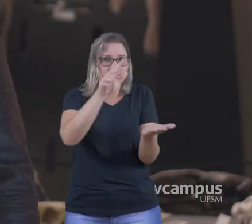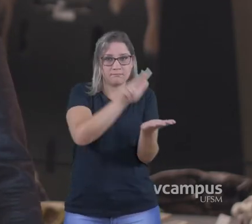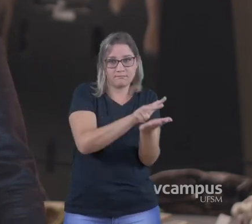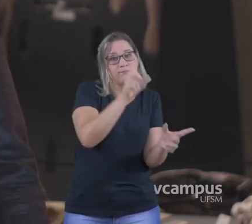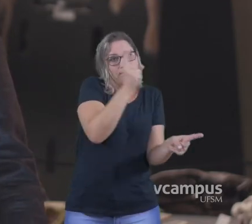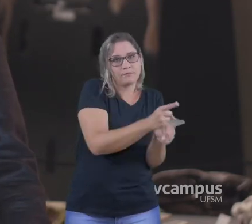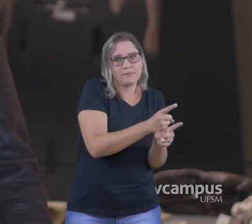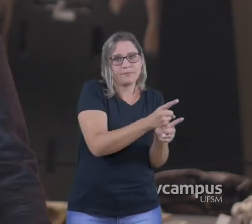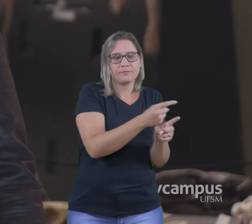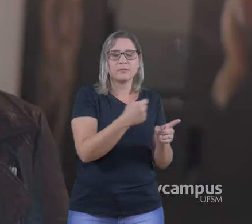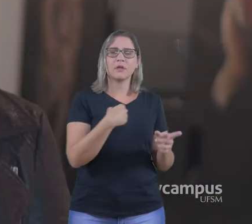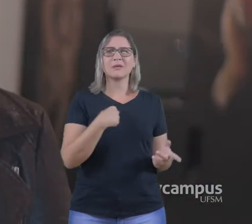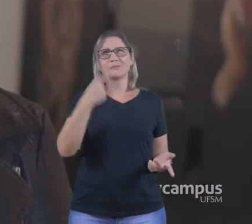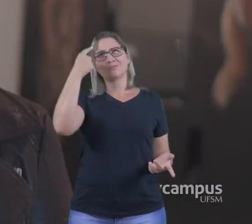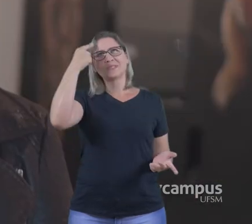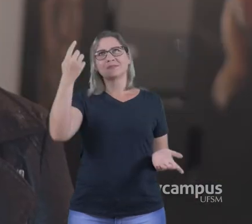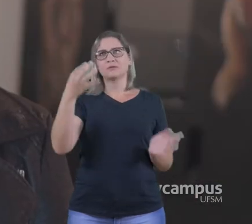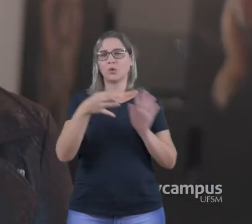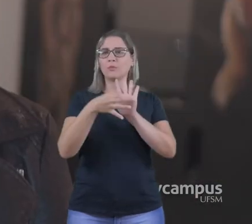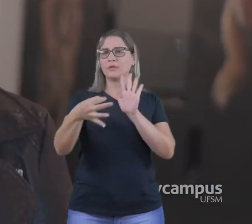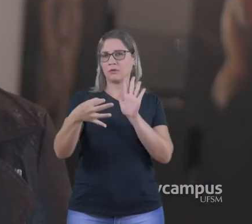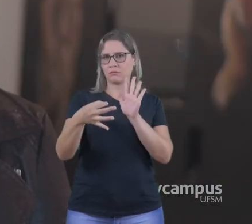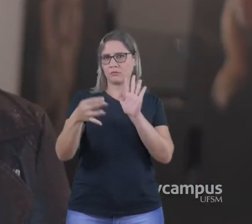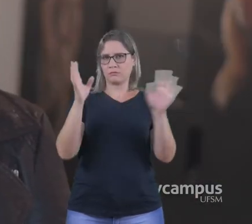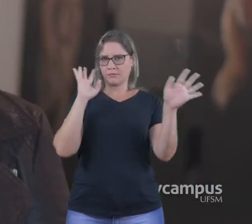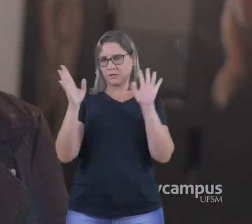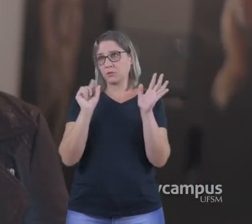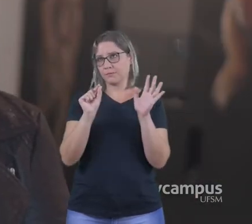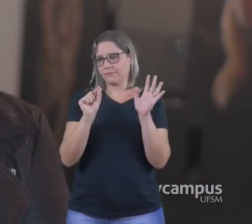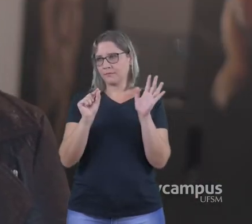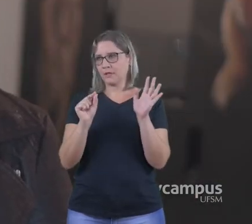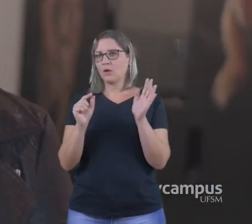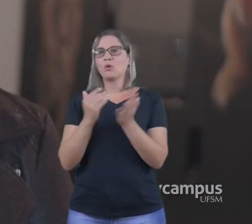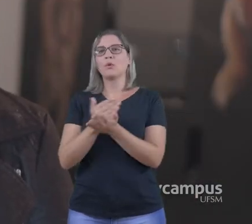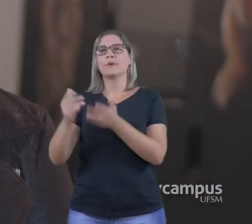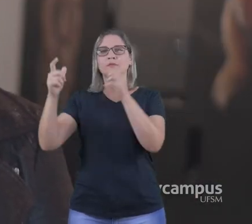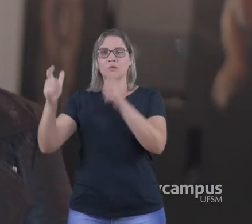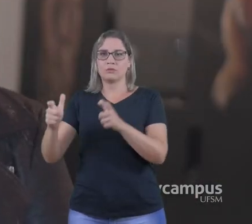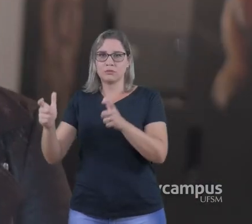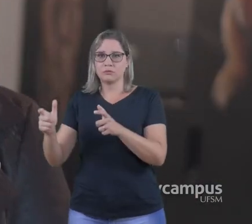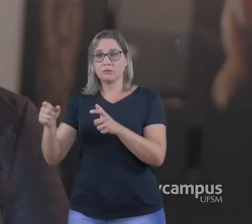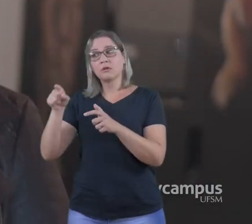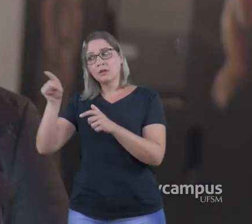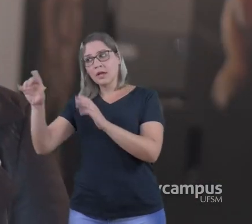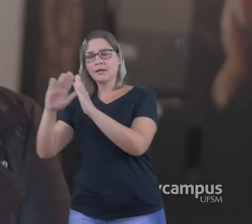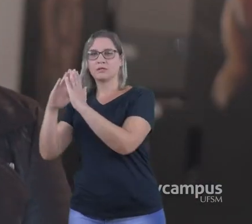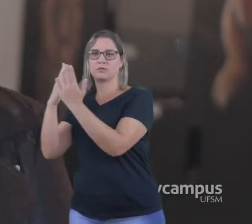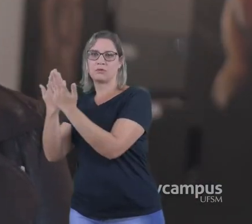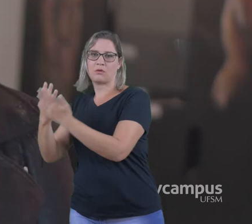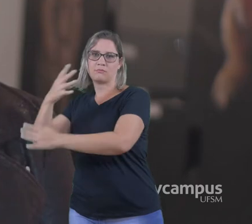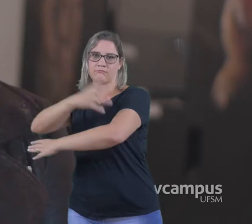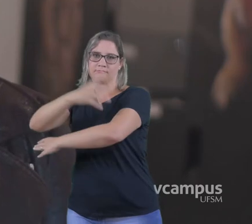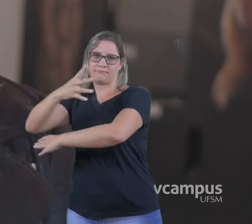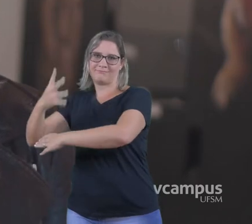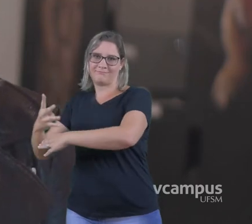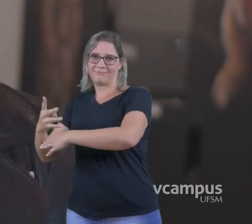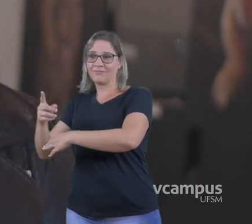Em termos assim Da riqueza paleobotânica que tem aqui E